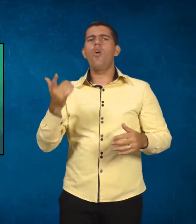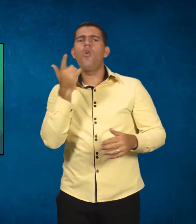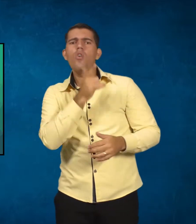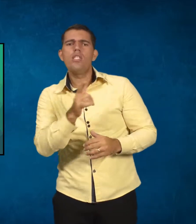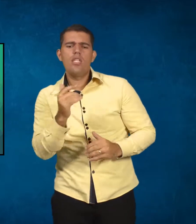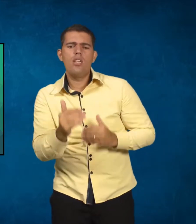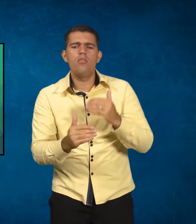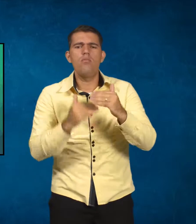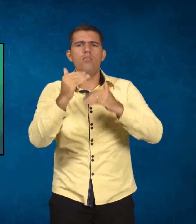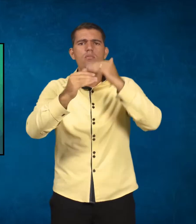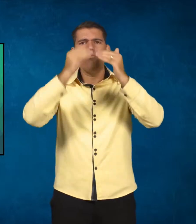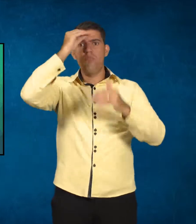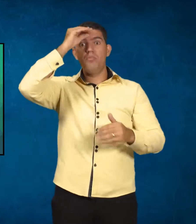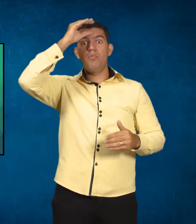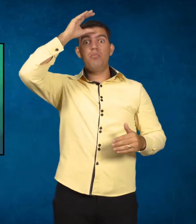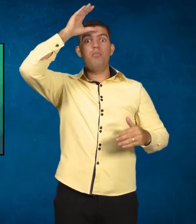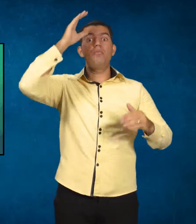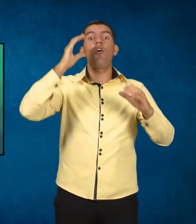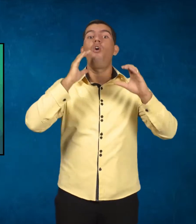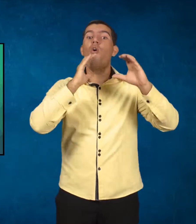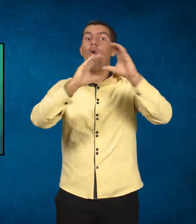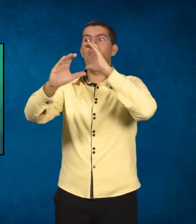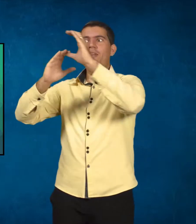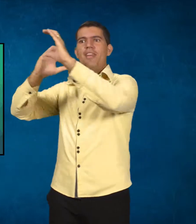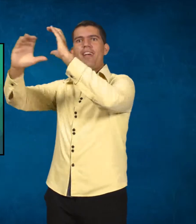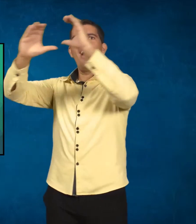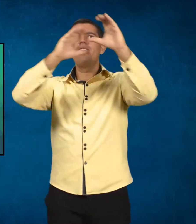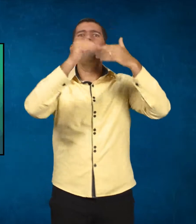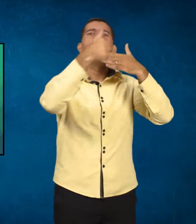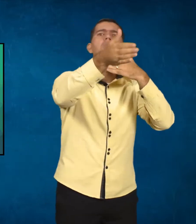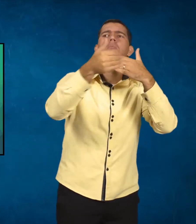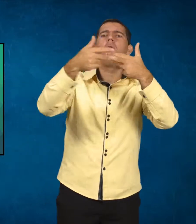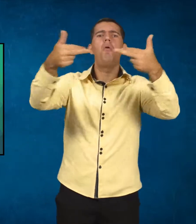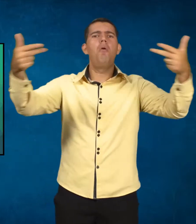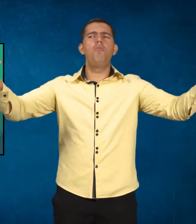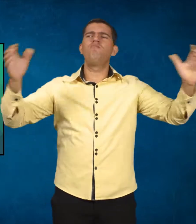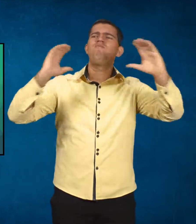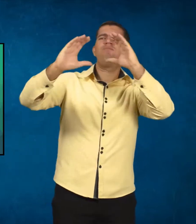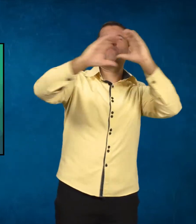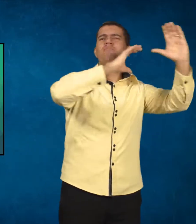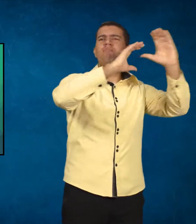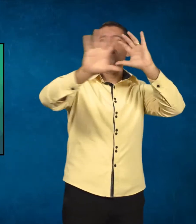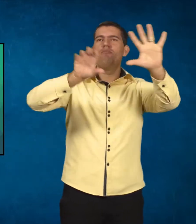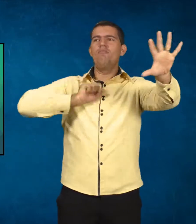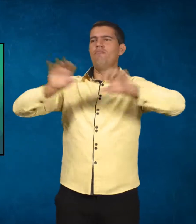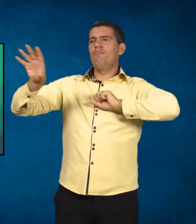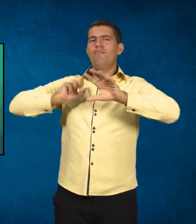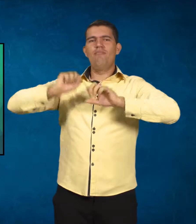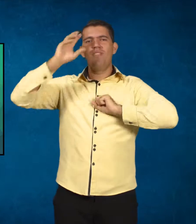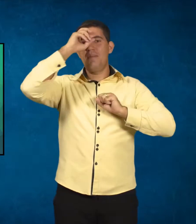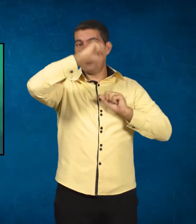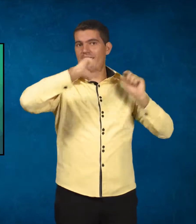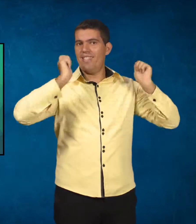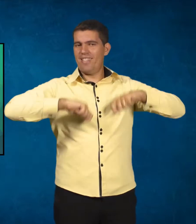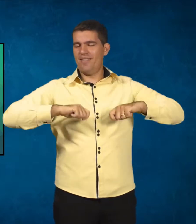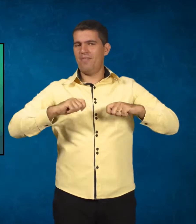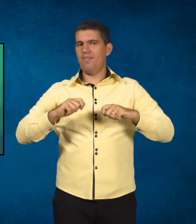toda a comunicação para dialogar com o mundo e aprender. Bruno postula, sim, que